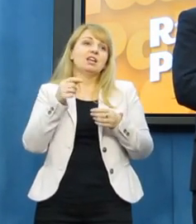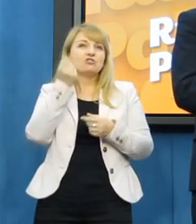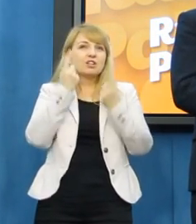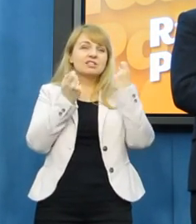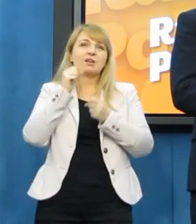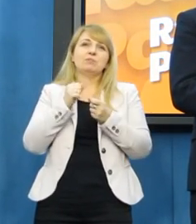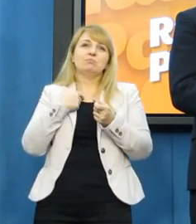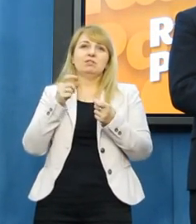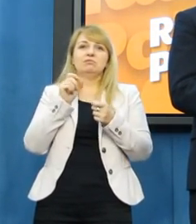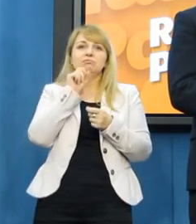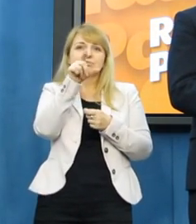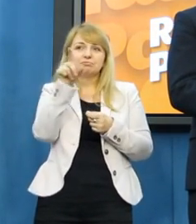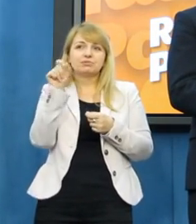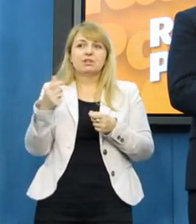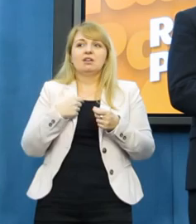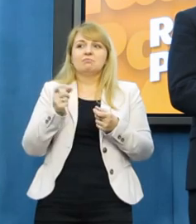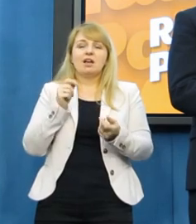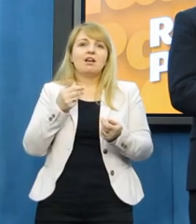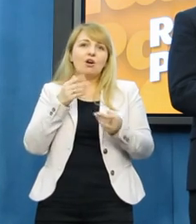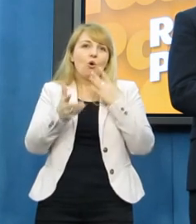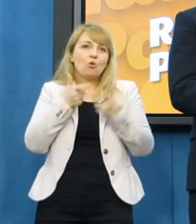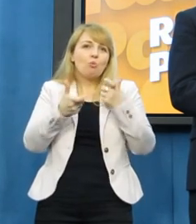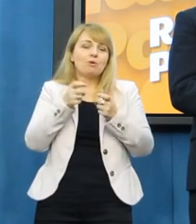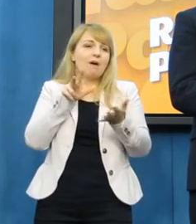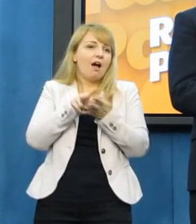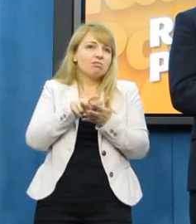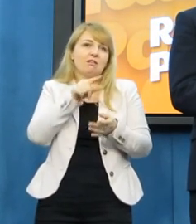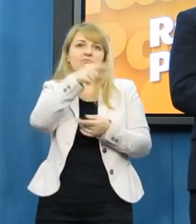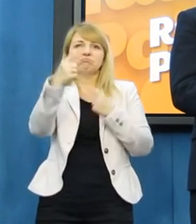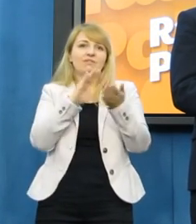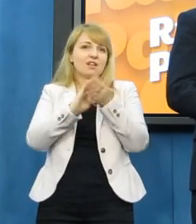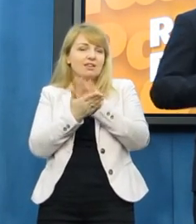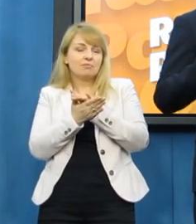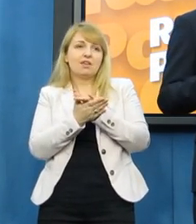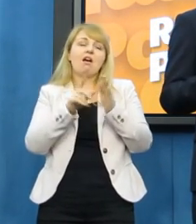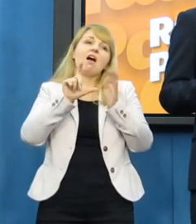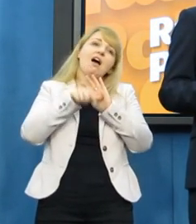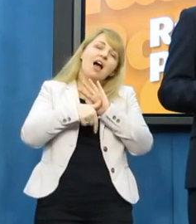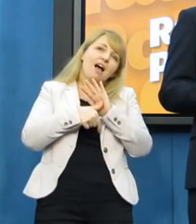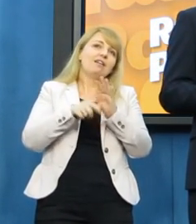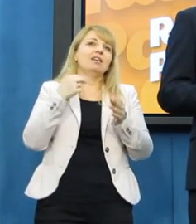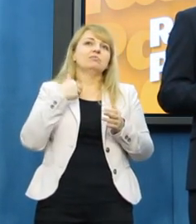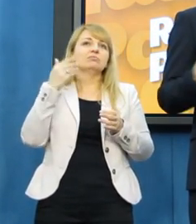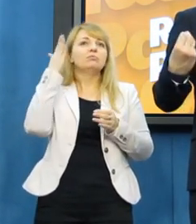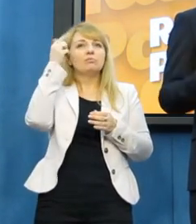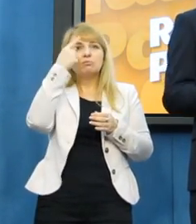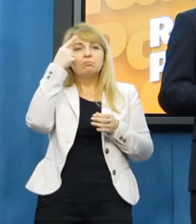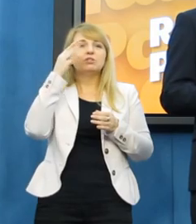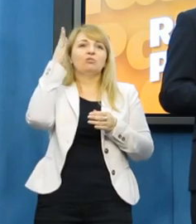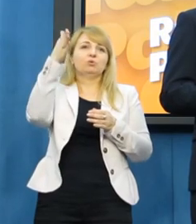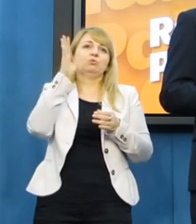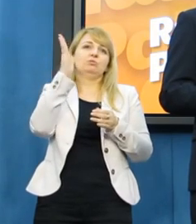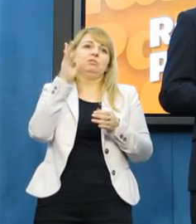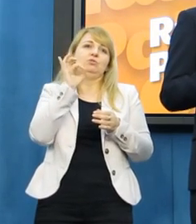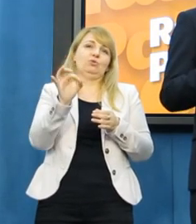czasami takich ciosów. Mi się wydaje, że ja jestem skłonny postawić taką trefę. To jest słoisty paradoks, żeby ze sobą